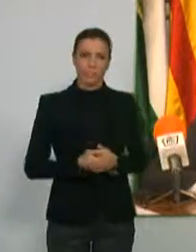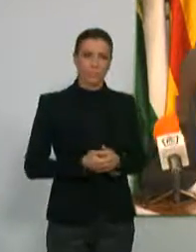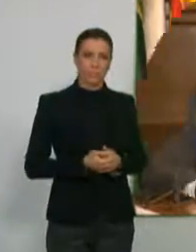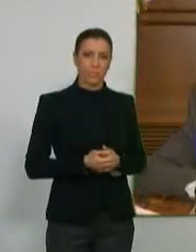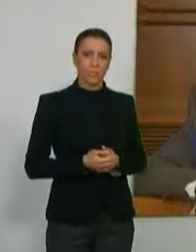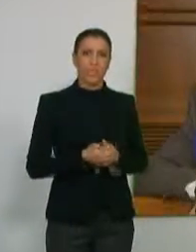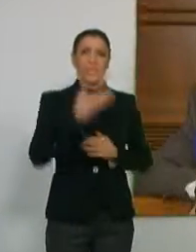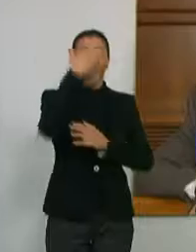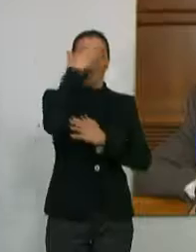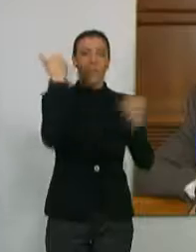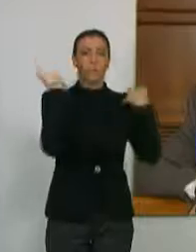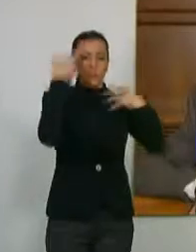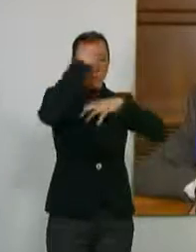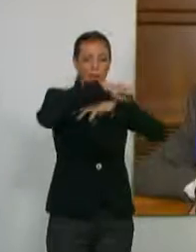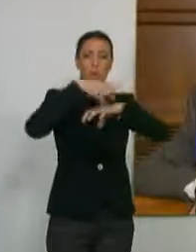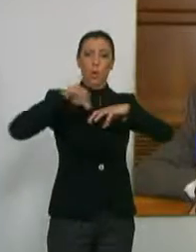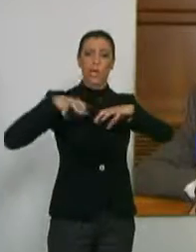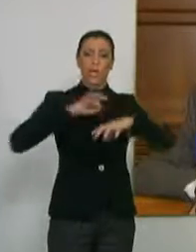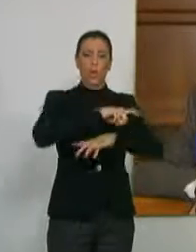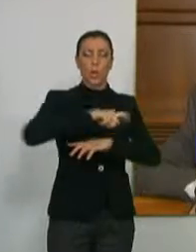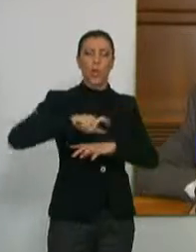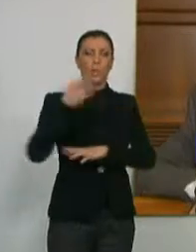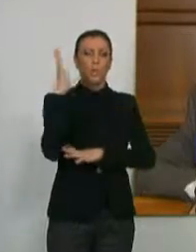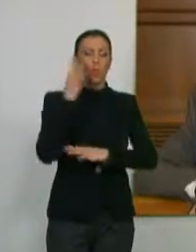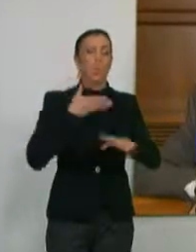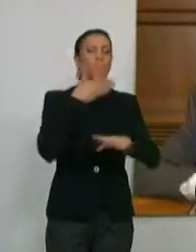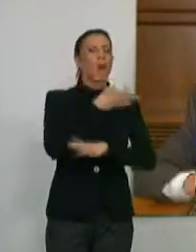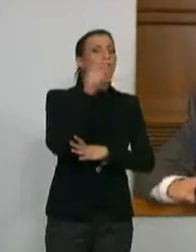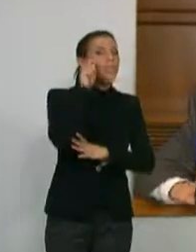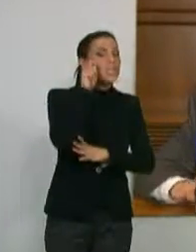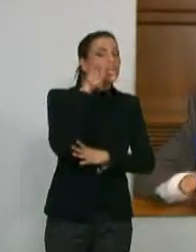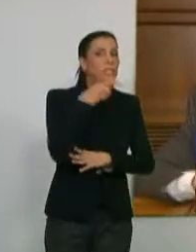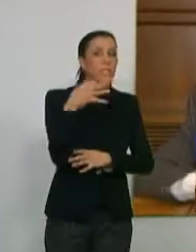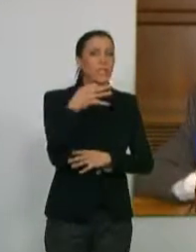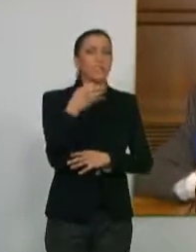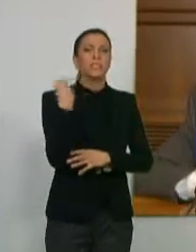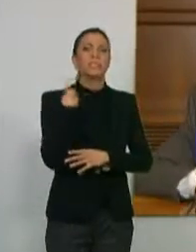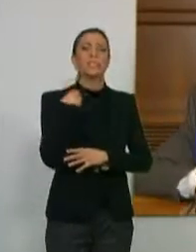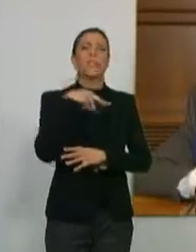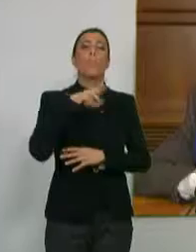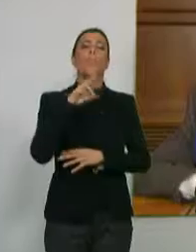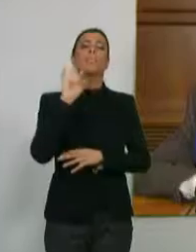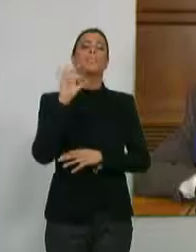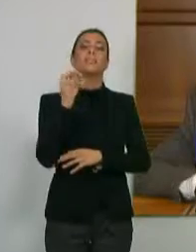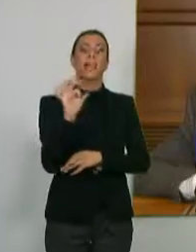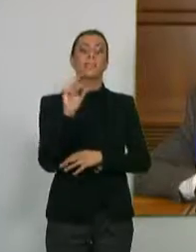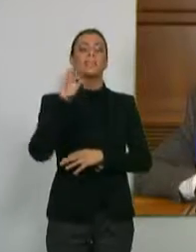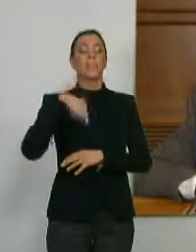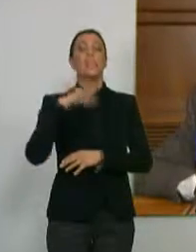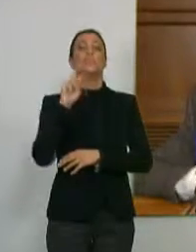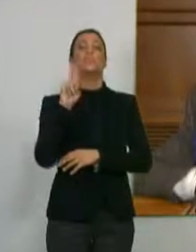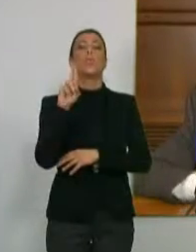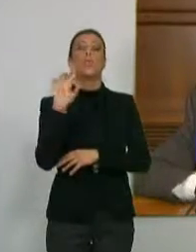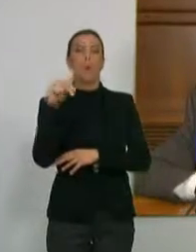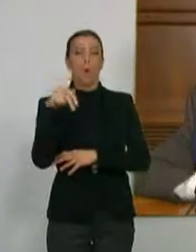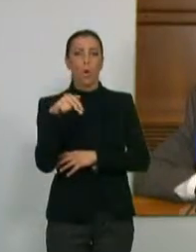El titular de la Mancomunidad de la Costa Tropical ha agirado una visita a Murtas y Turón para tratar temas de